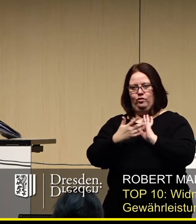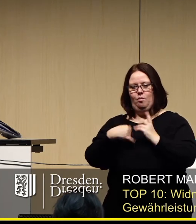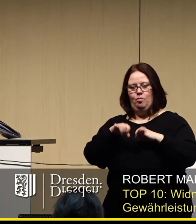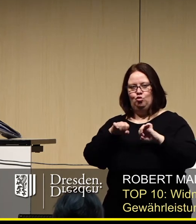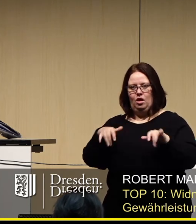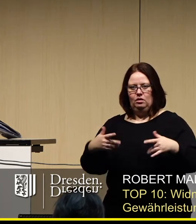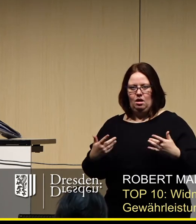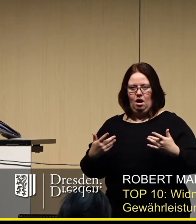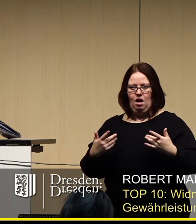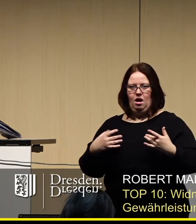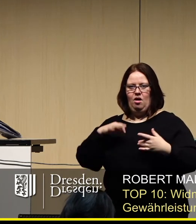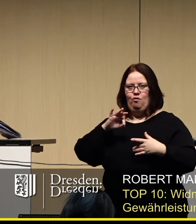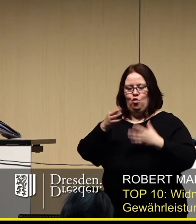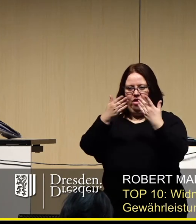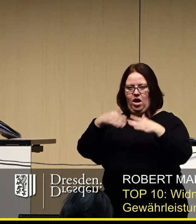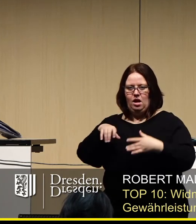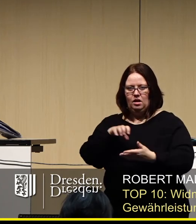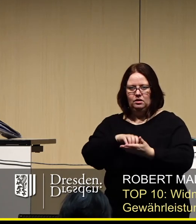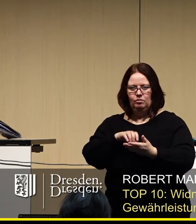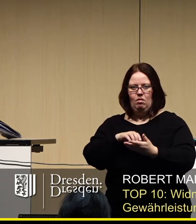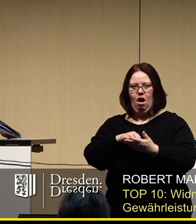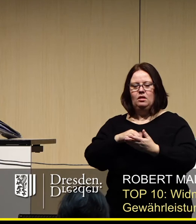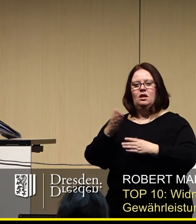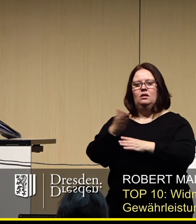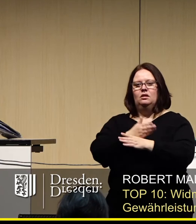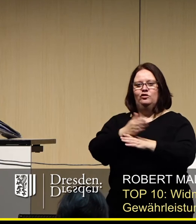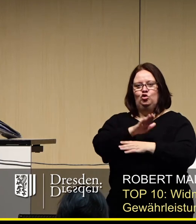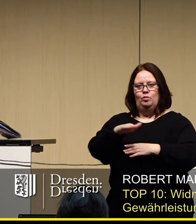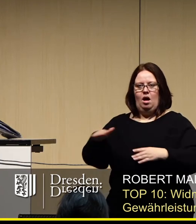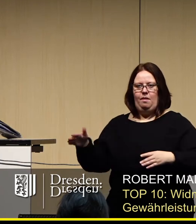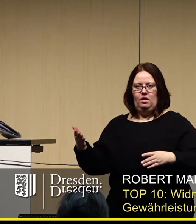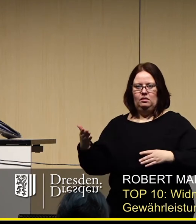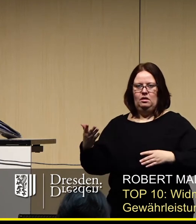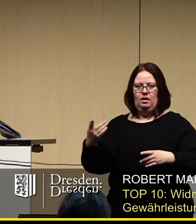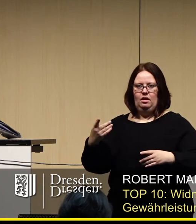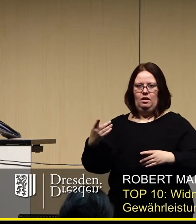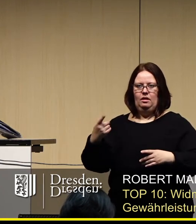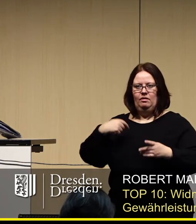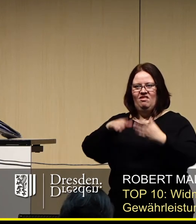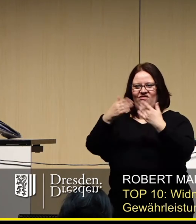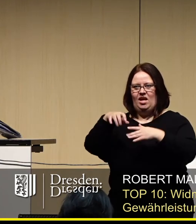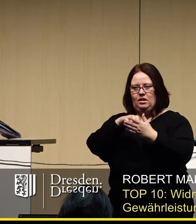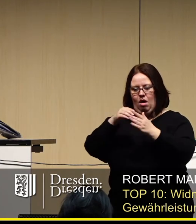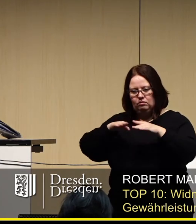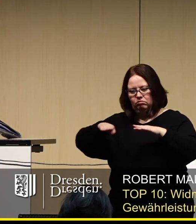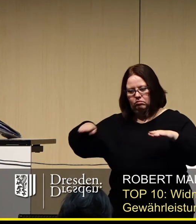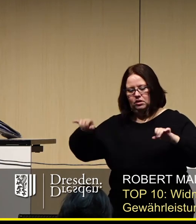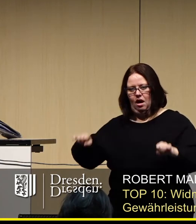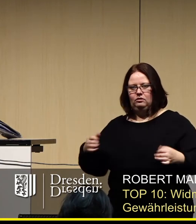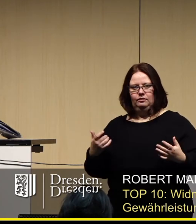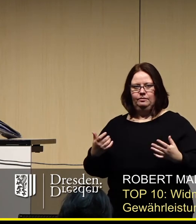die Möglichkeit gibt, für die Dauer der Weihnachtsmärkte Interimsparkplätze in Nähe der Weihnachtsmärkte einzurichten.